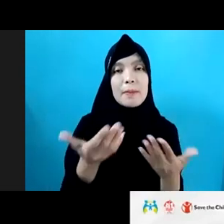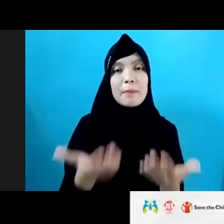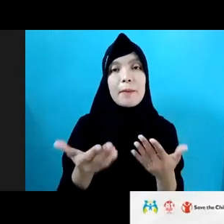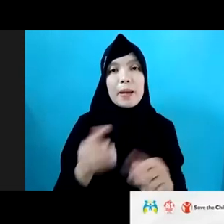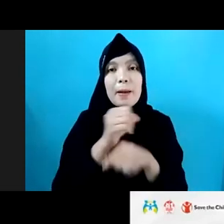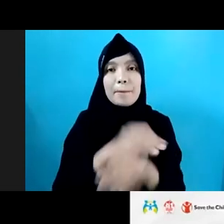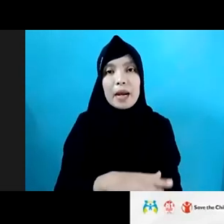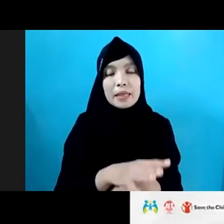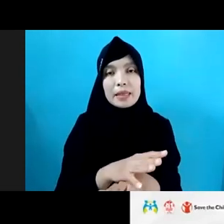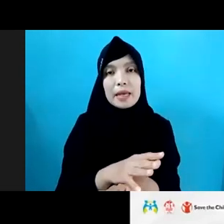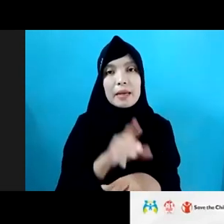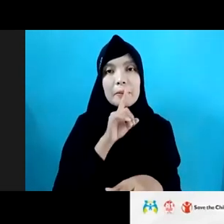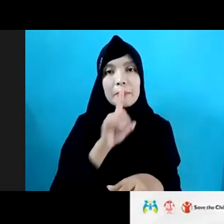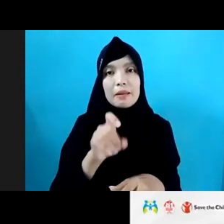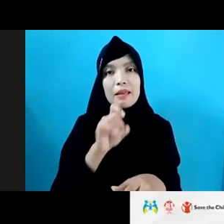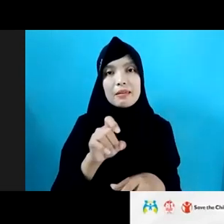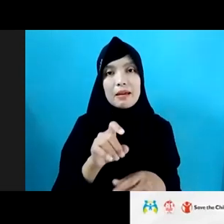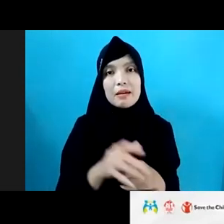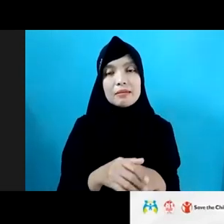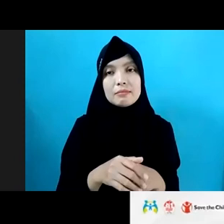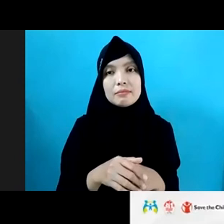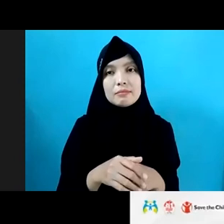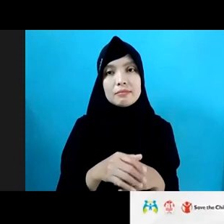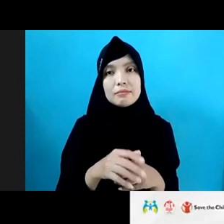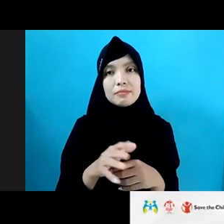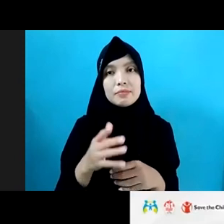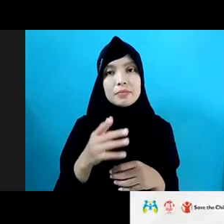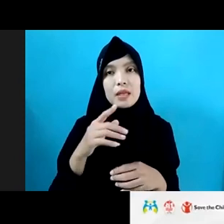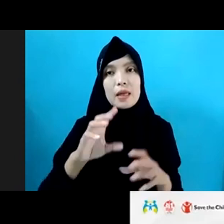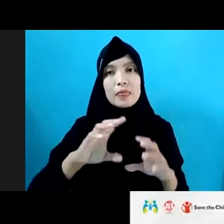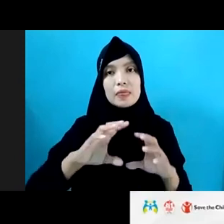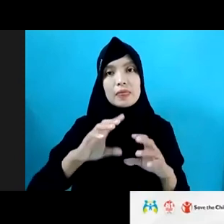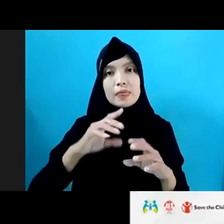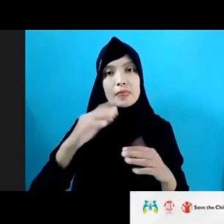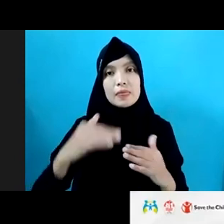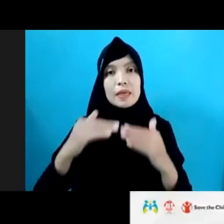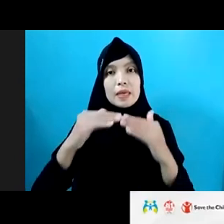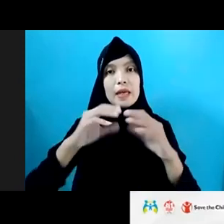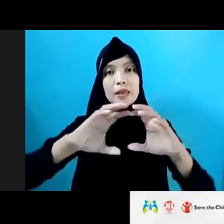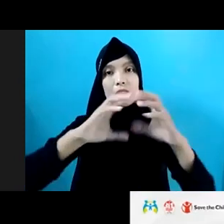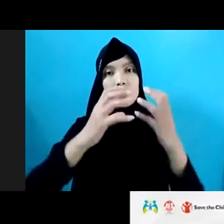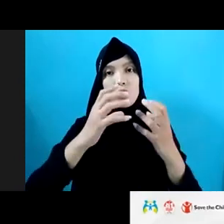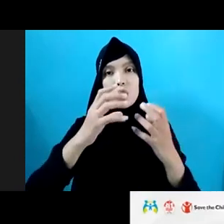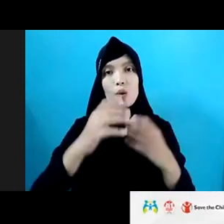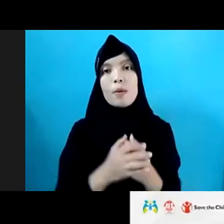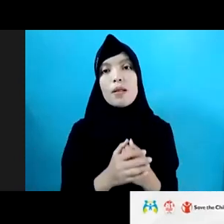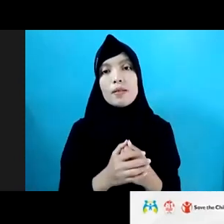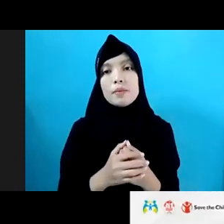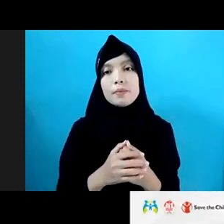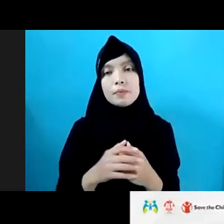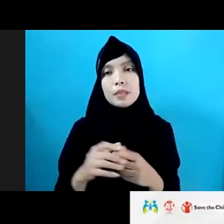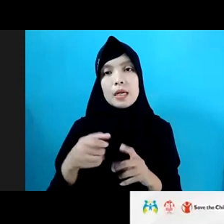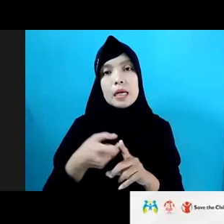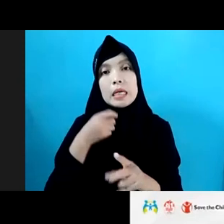pertanyaan yang saya akan sampaikan di tingkat global atau di Australia. Pertanyaannya dari Ibu Siti